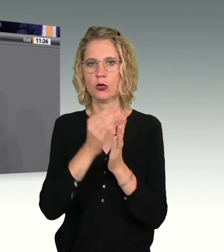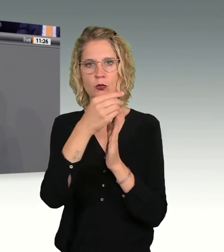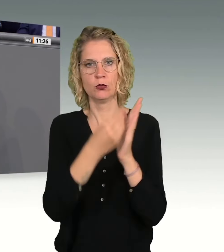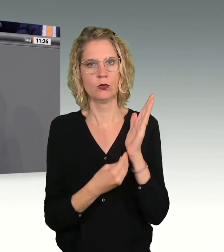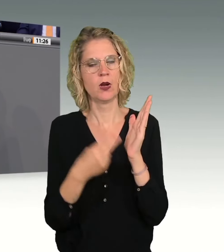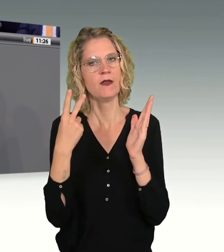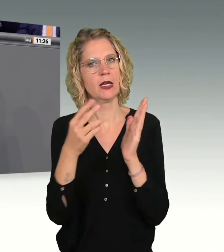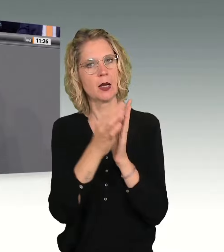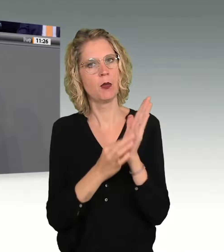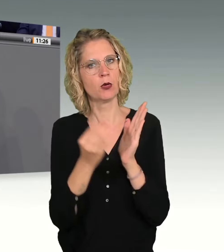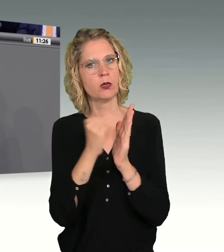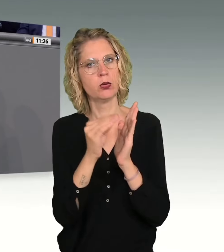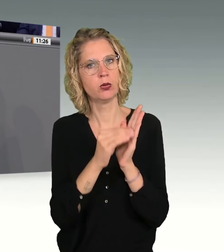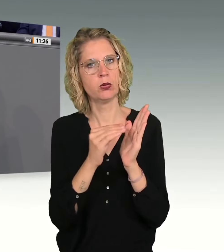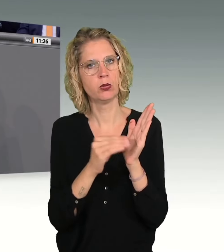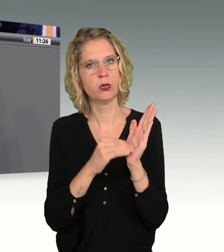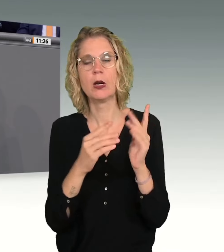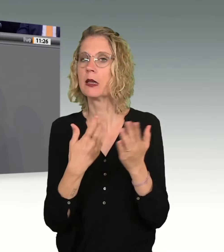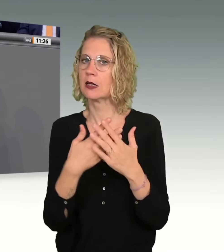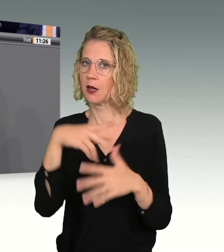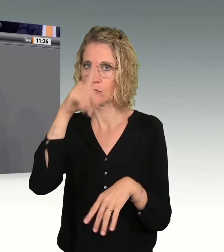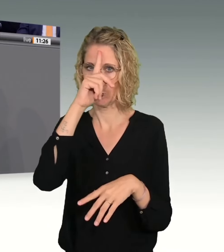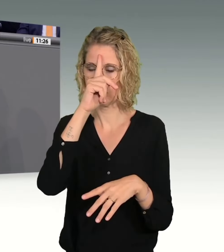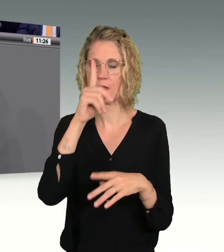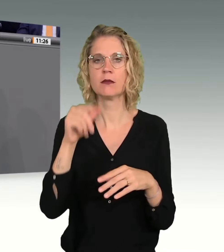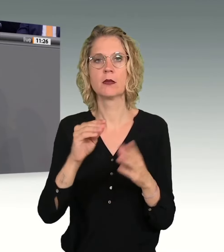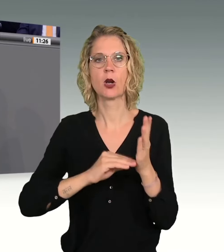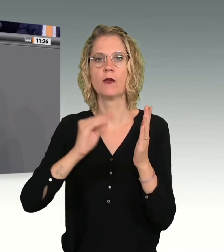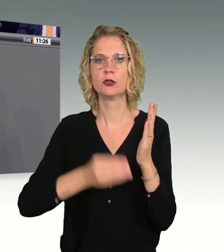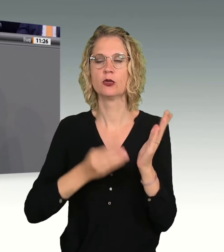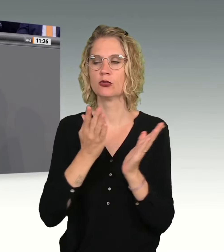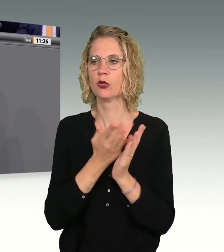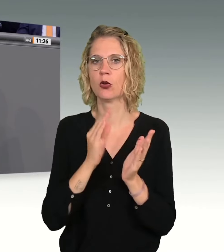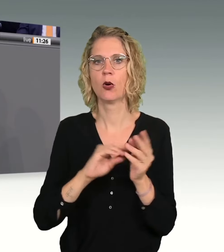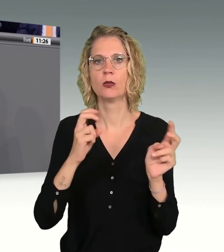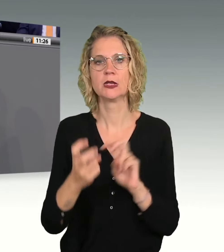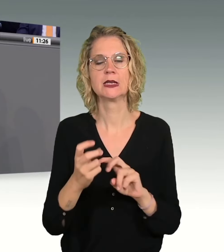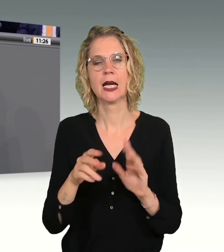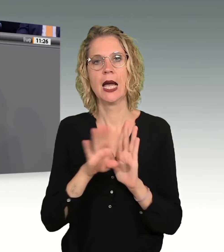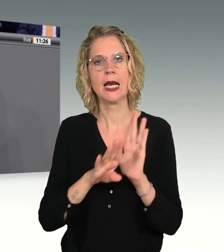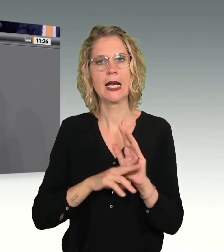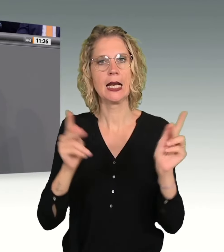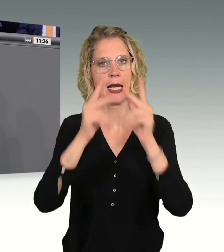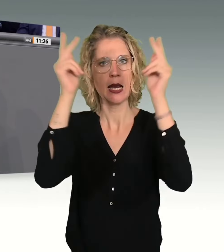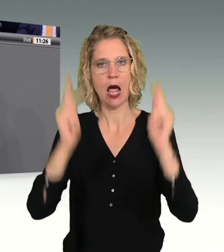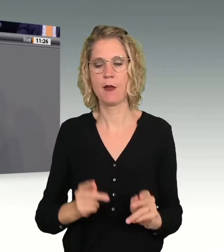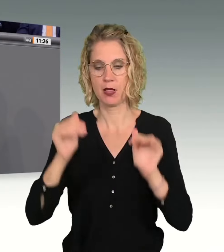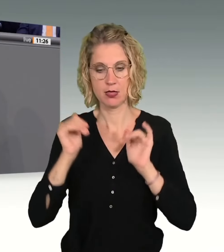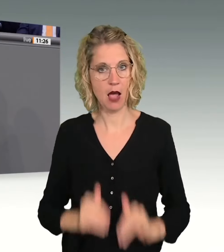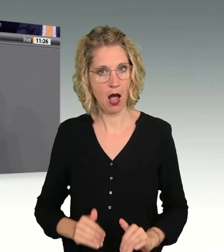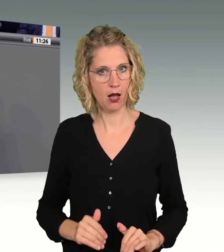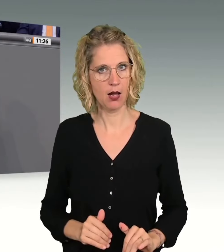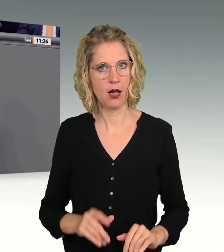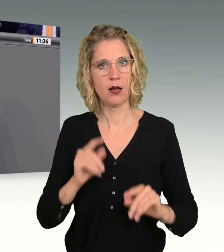genannt. Deshalb hat Deutschland diese Kommission bereits umgesetzt. Der rechtliche Rahmen ist bereits vorhanden. Diese